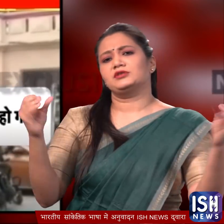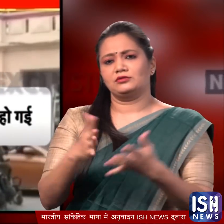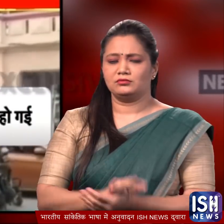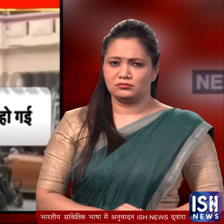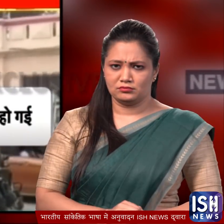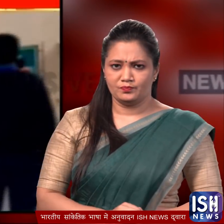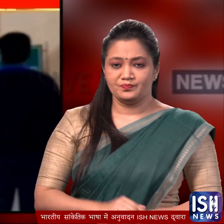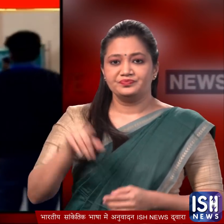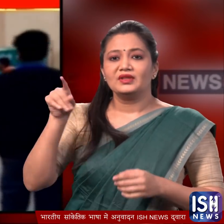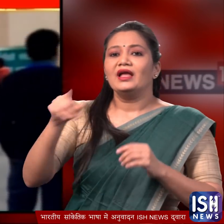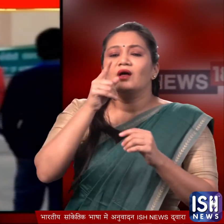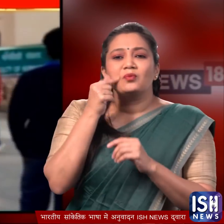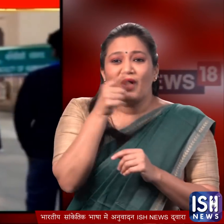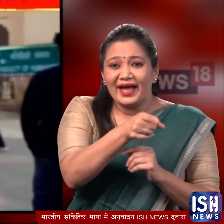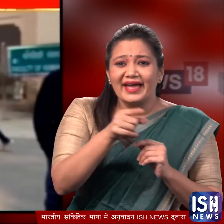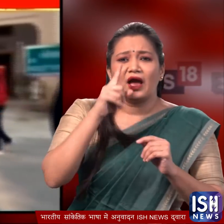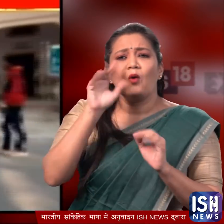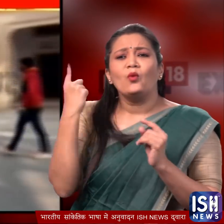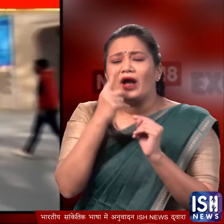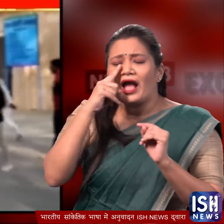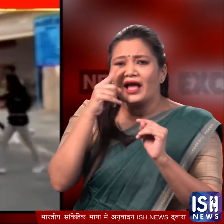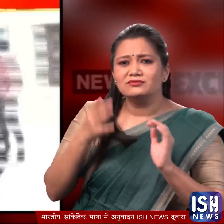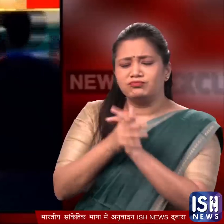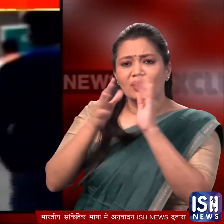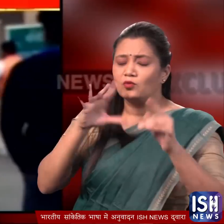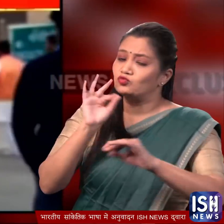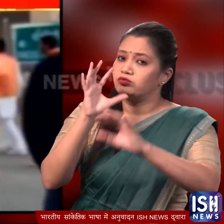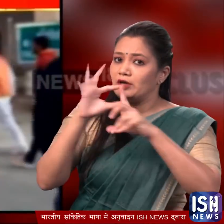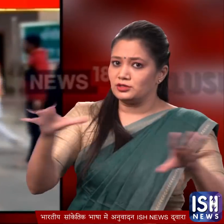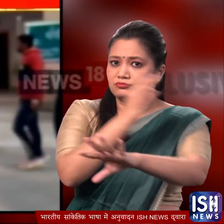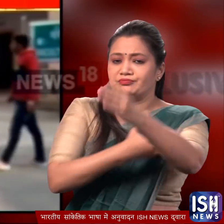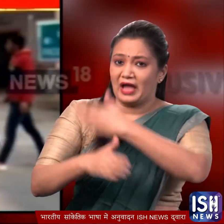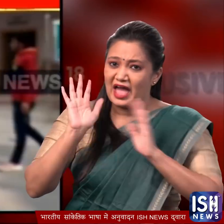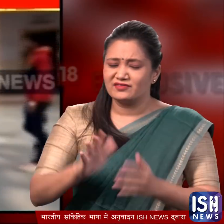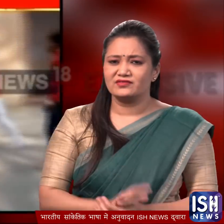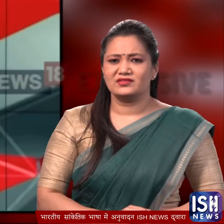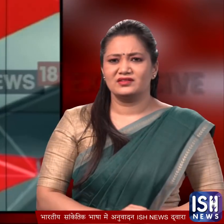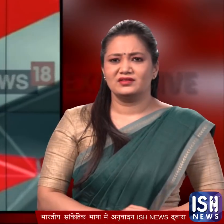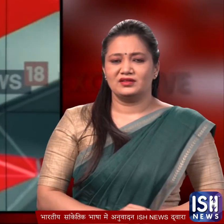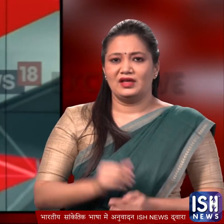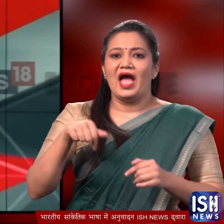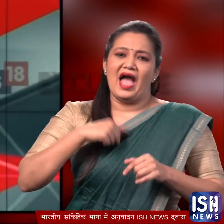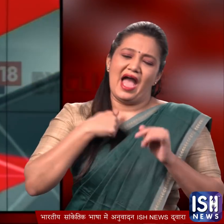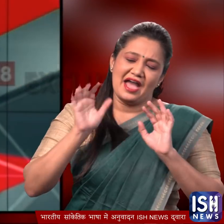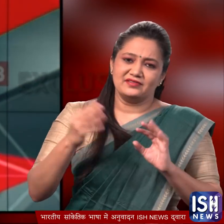इस मारपीट में अपनी दोस्त को कॉलेज पहुंचाने आए लड़के को गंभीर चोटे आई सौबात की एक बात है कि हमारे बीच